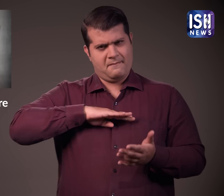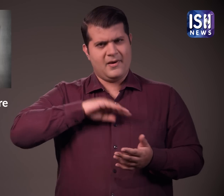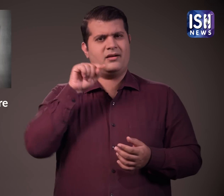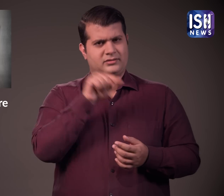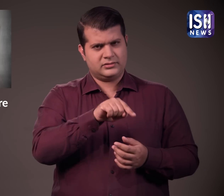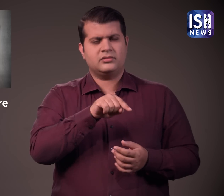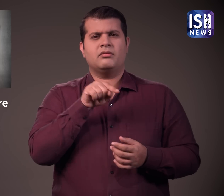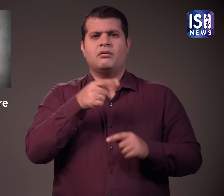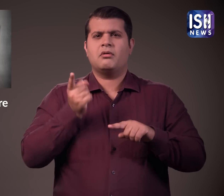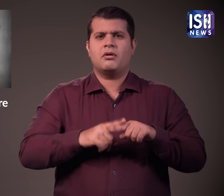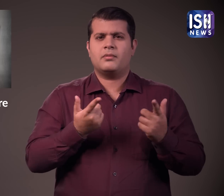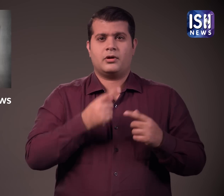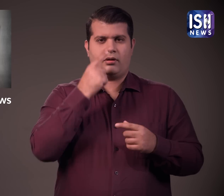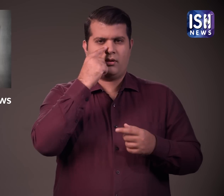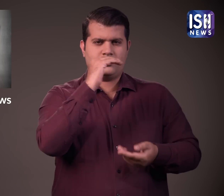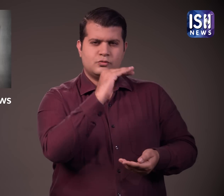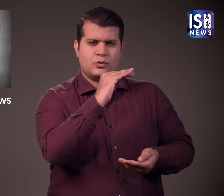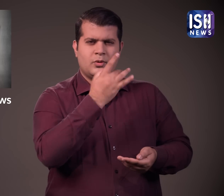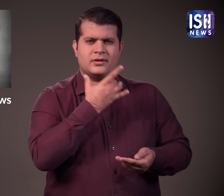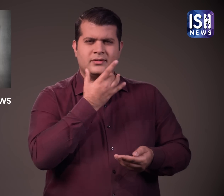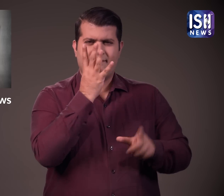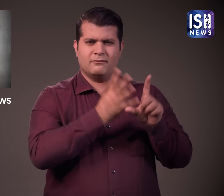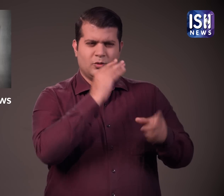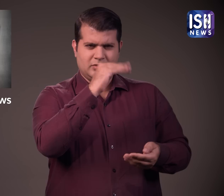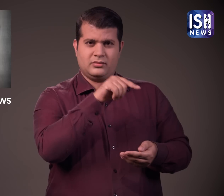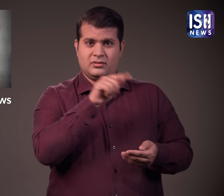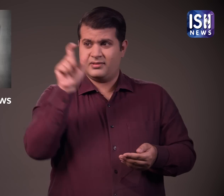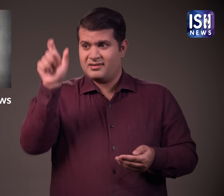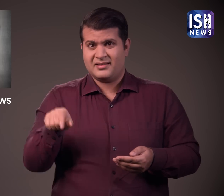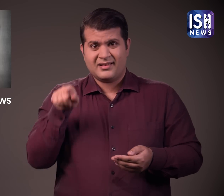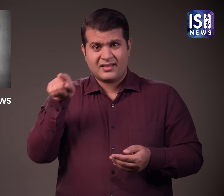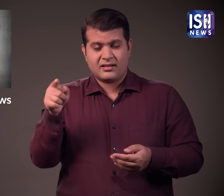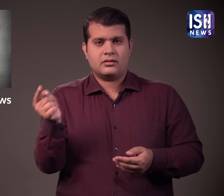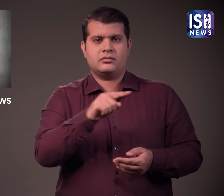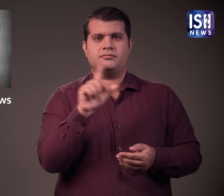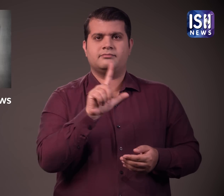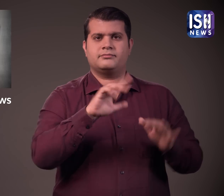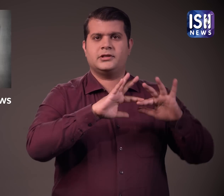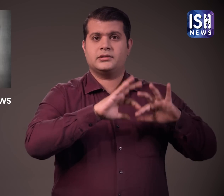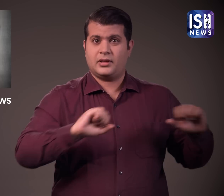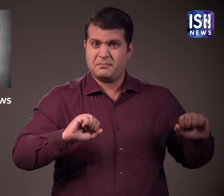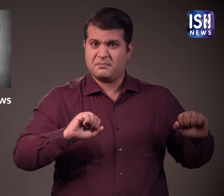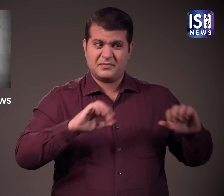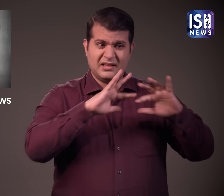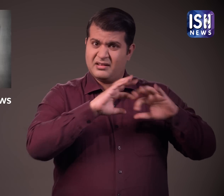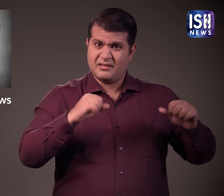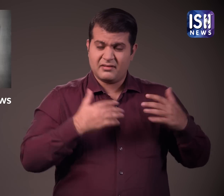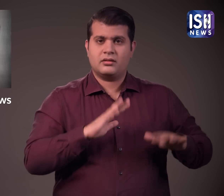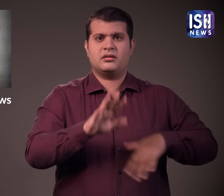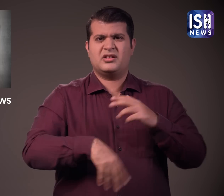ने चार साल की बच्ची के साथ रेब किया और पत्थर मार मार कर उसकी हत्या कर दी